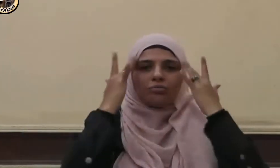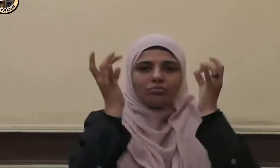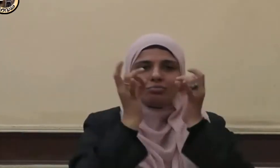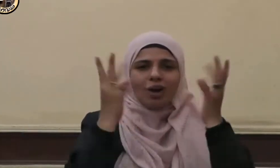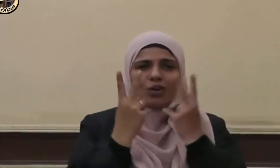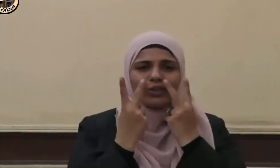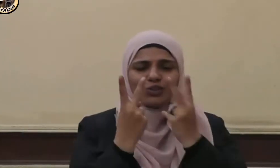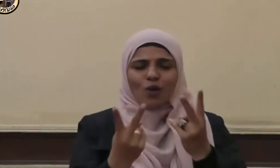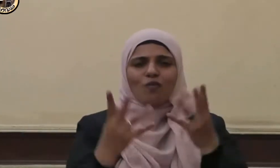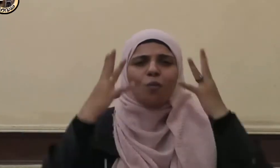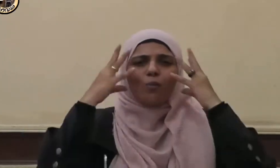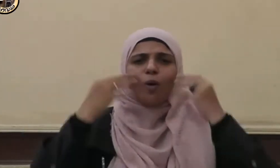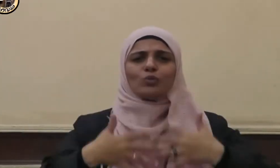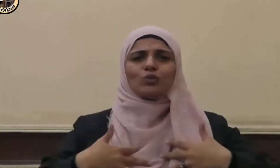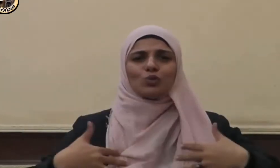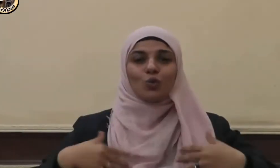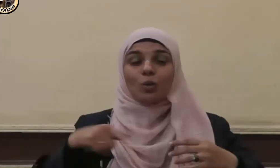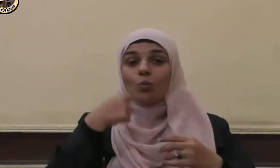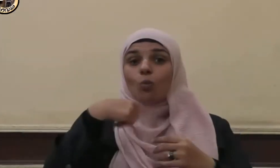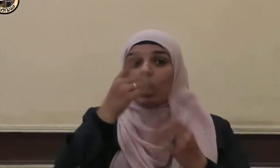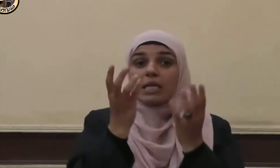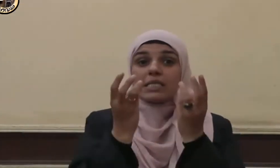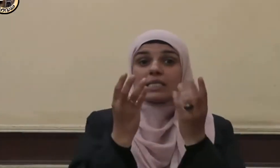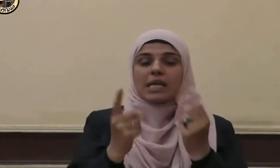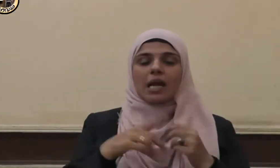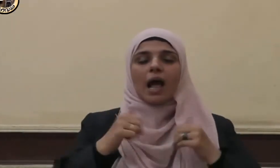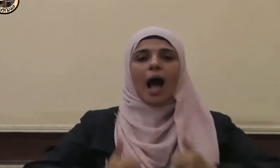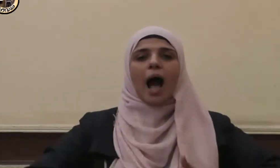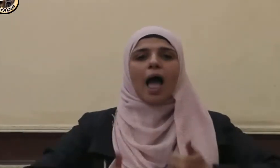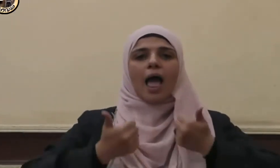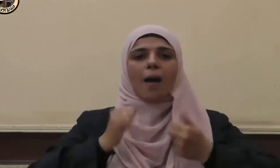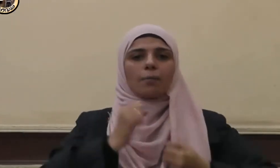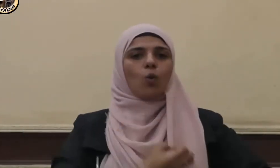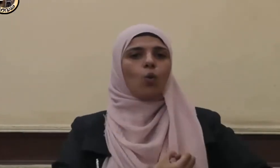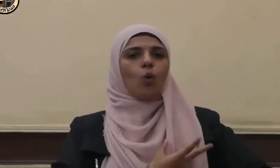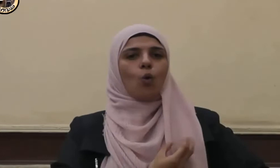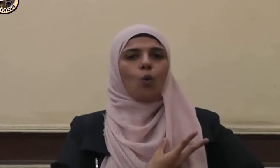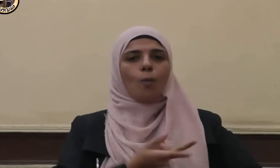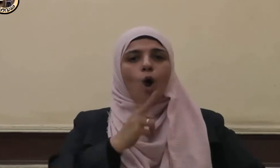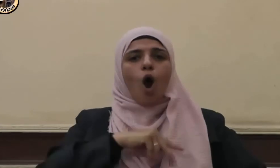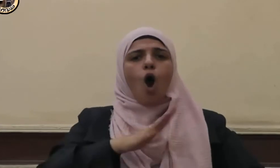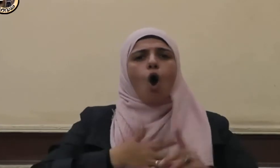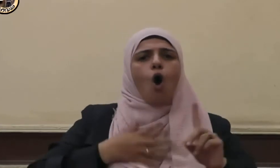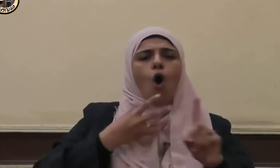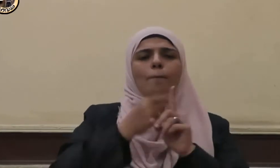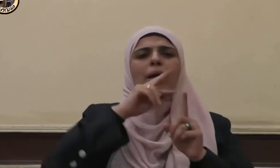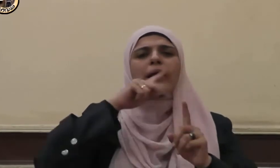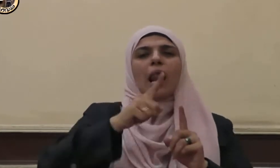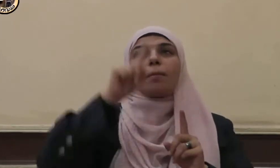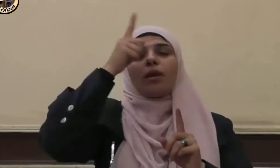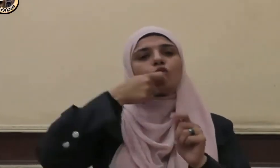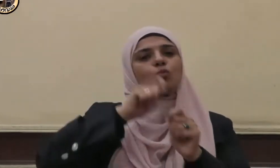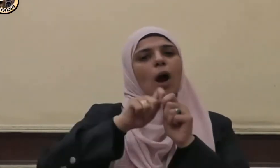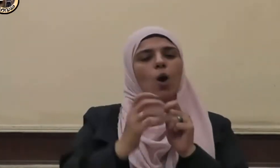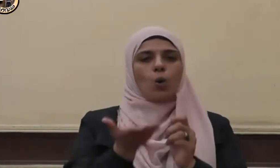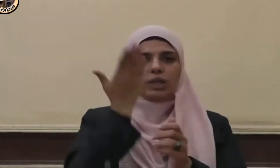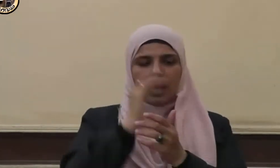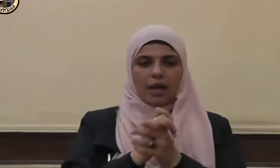والذكر حياة القلوب وأحق الكلاب إلى الله عز وجل فعن أبي